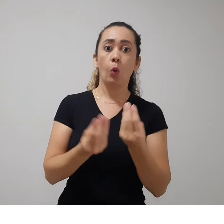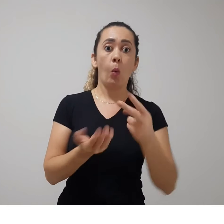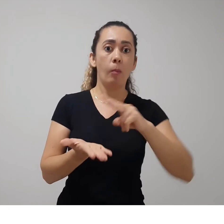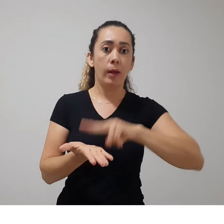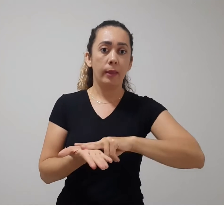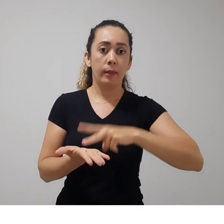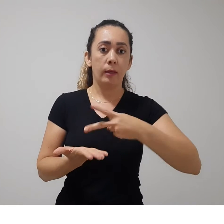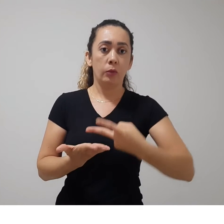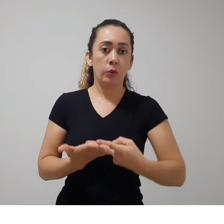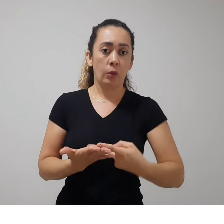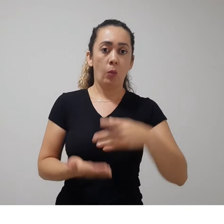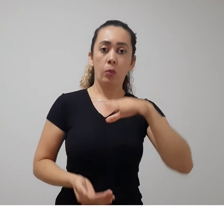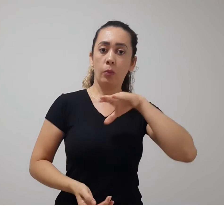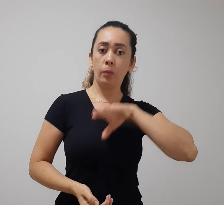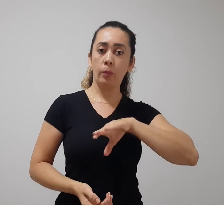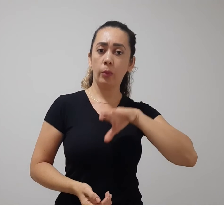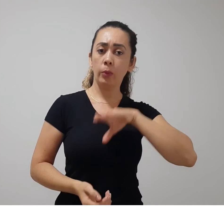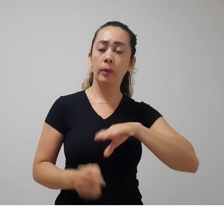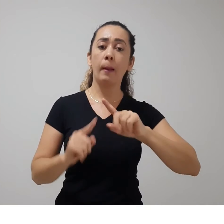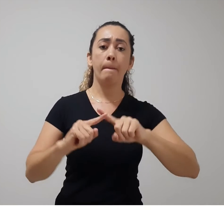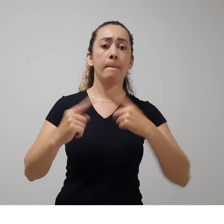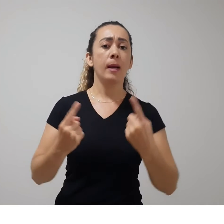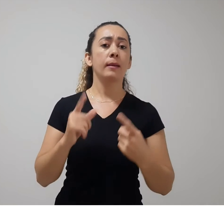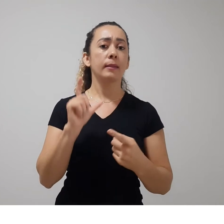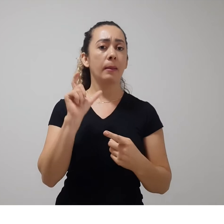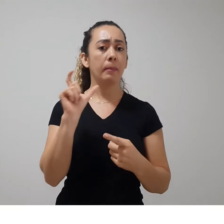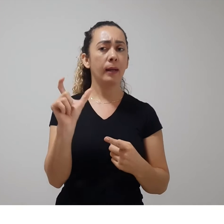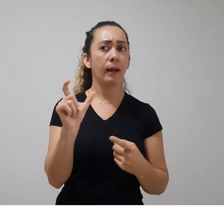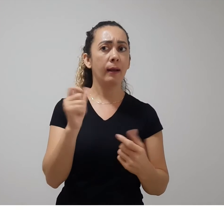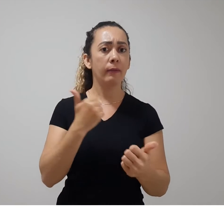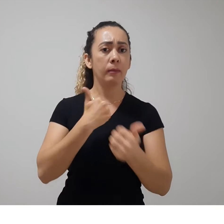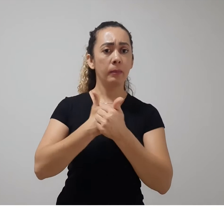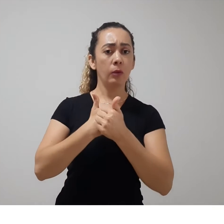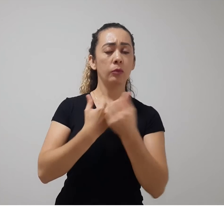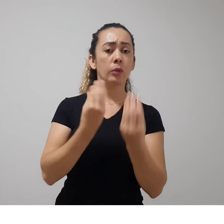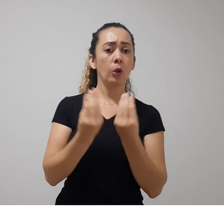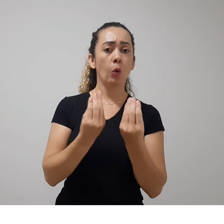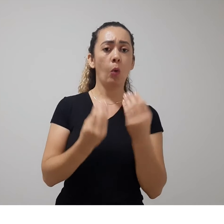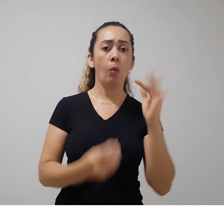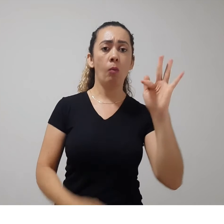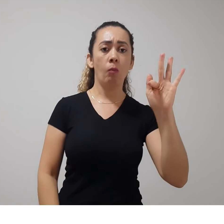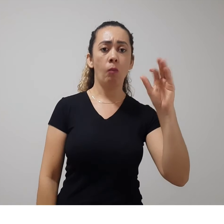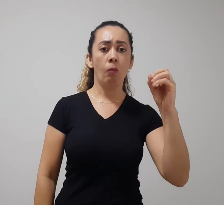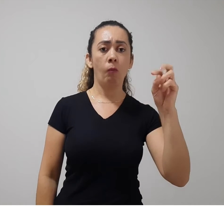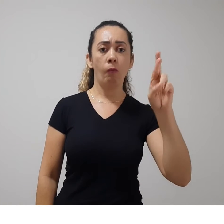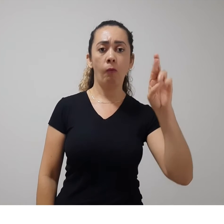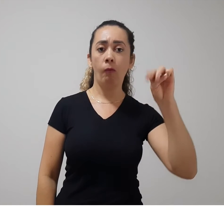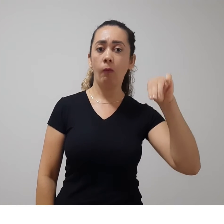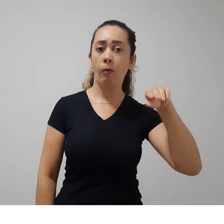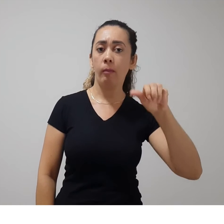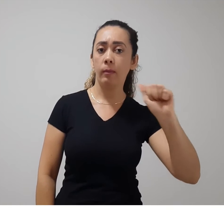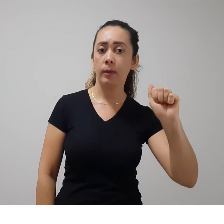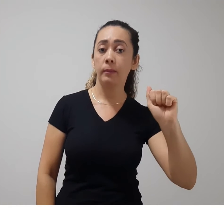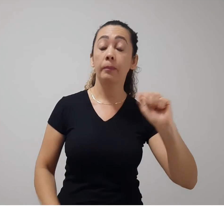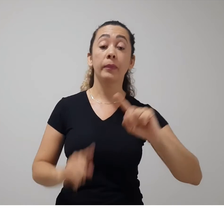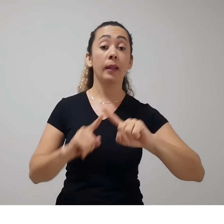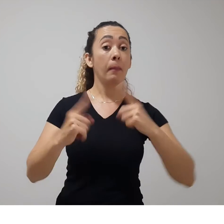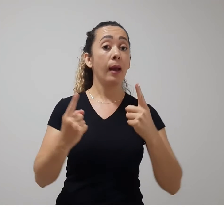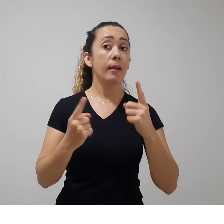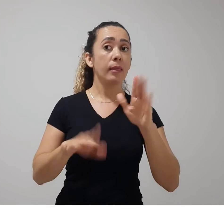nosso português, mas a palavra mais próxima é forma. E talvez alguns de vocês, se